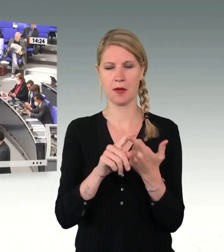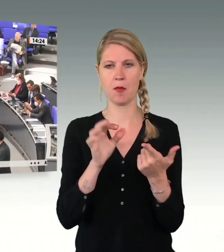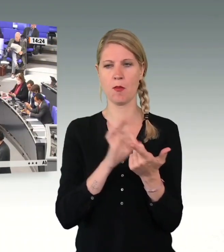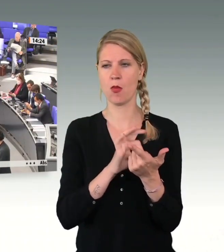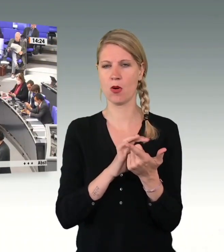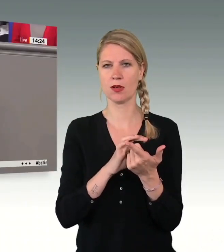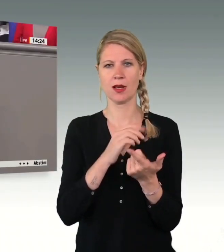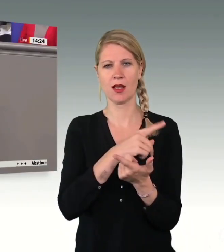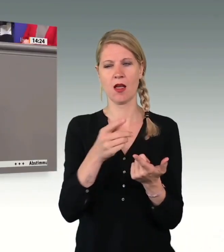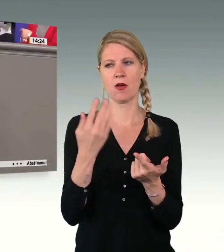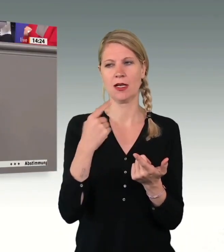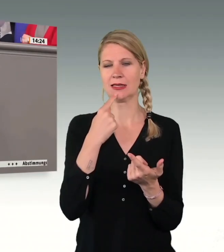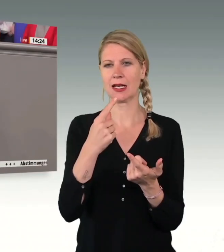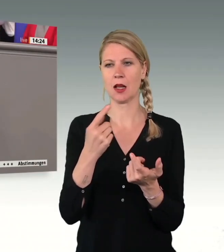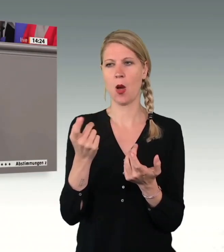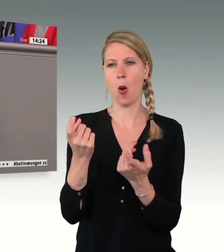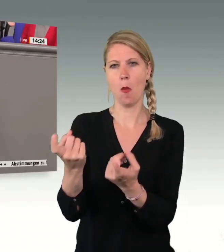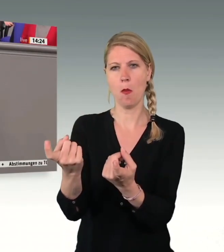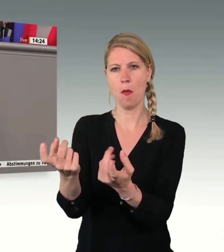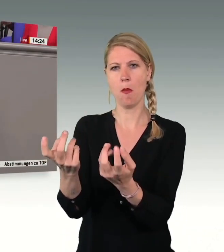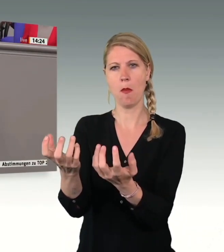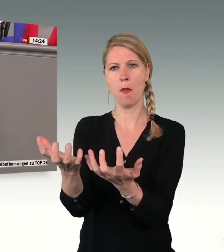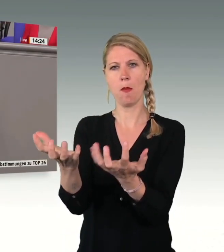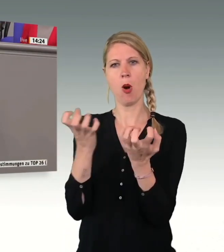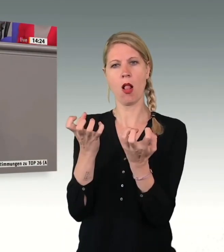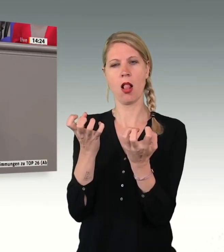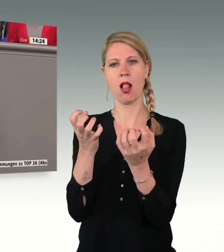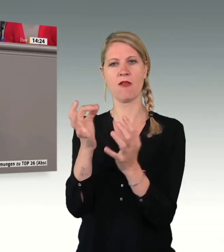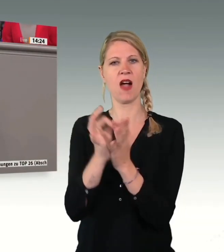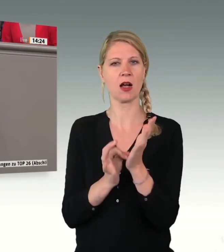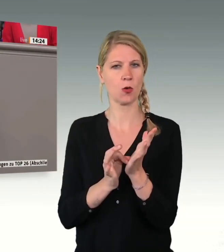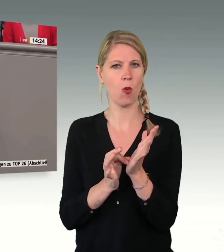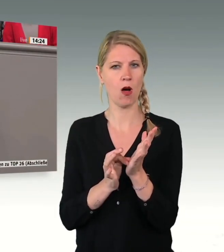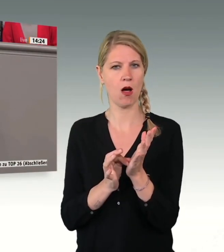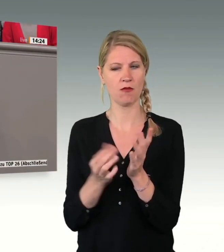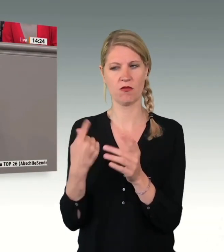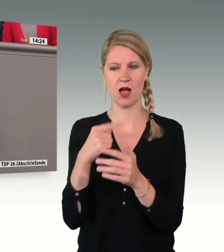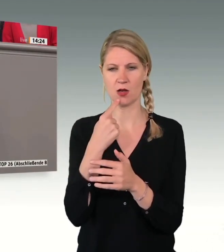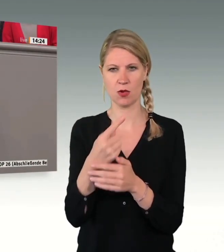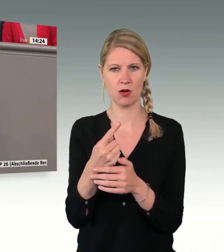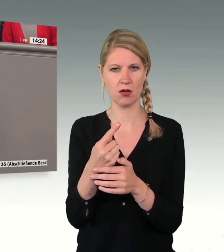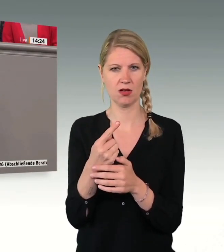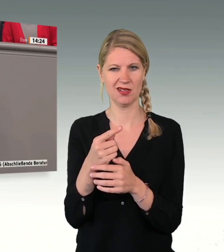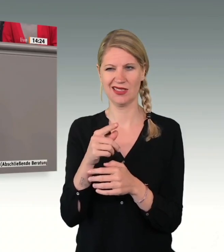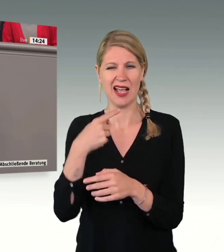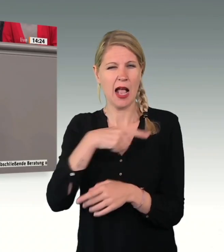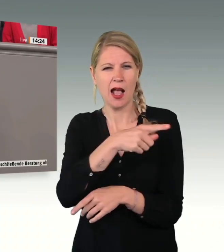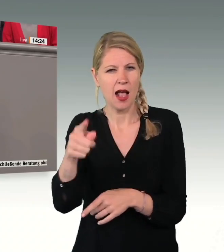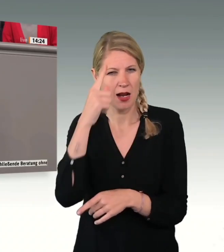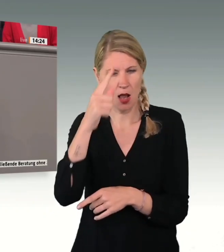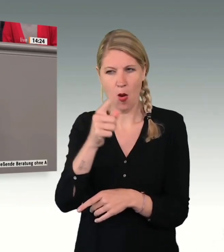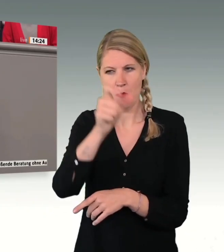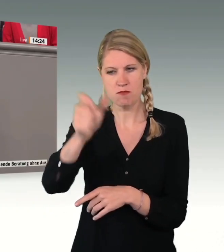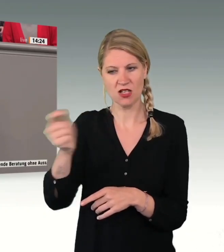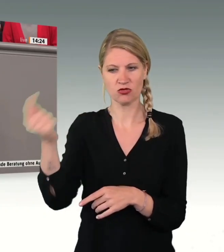Menschen hier nach Deutschland kommen, weil wir die Sicherungssysteme so haben, wie wir haben. Sie kommen nach